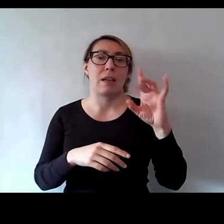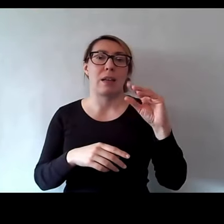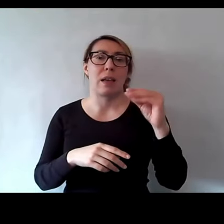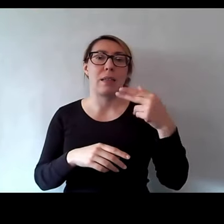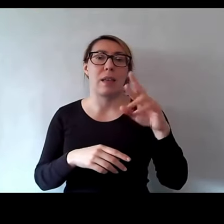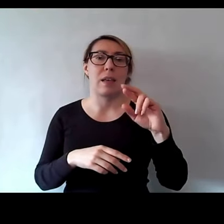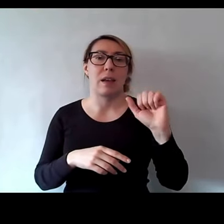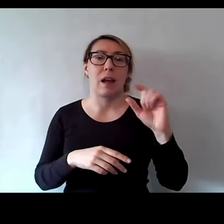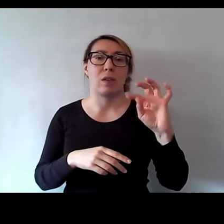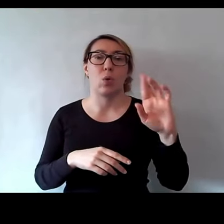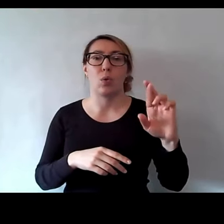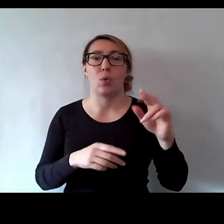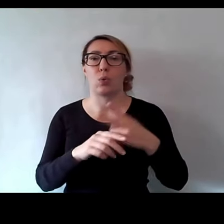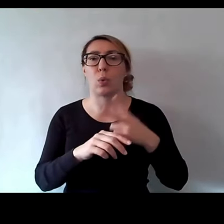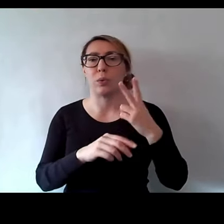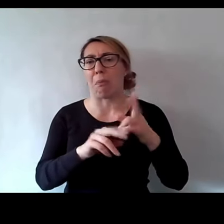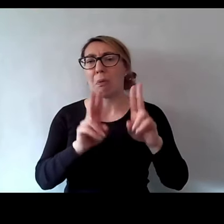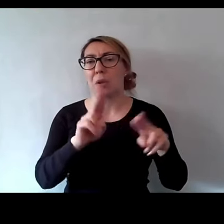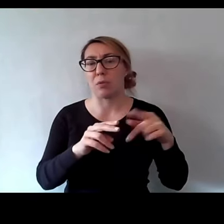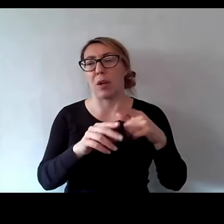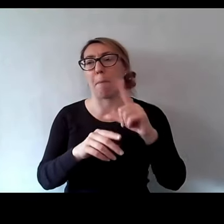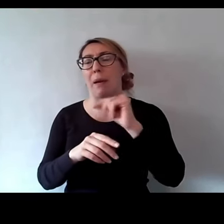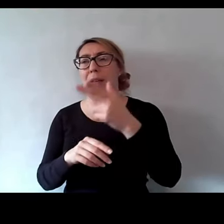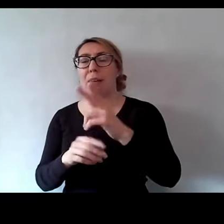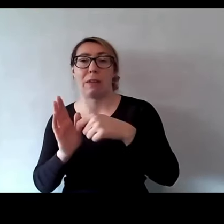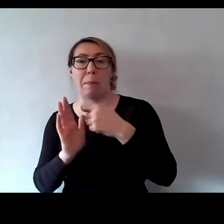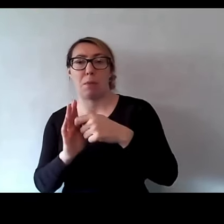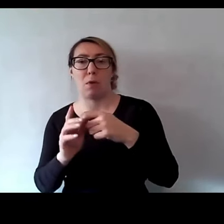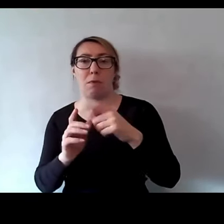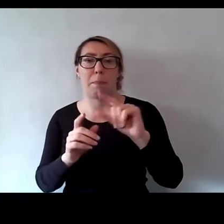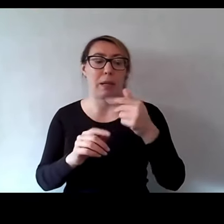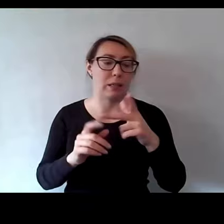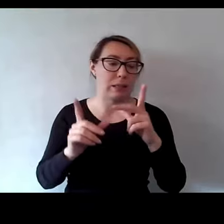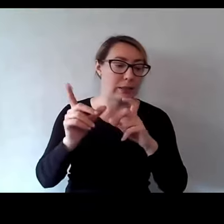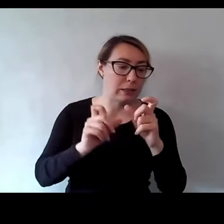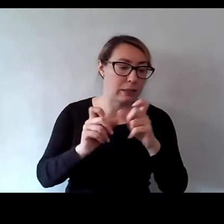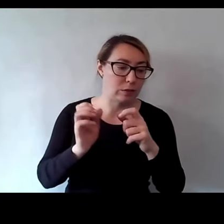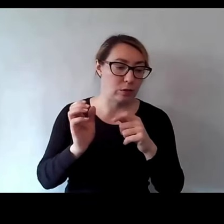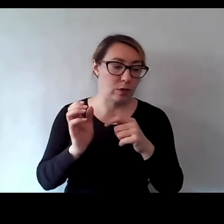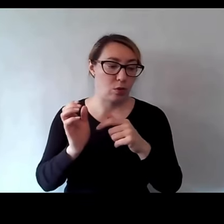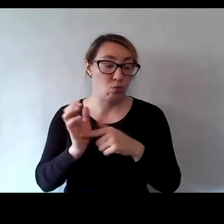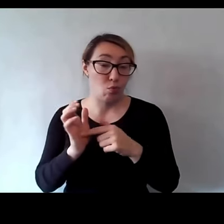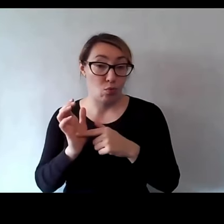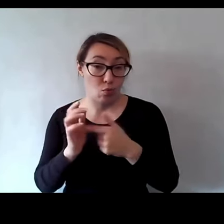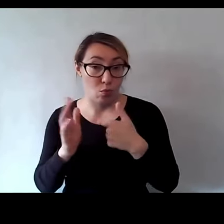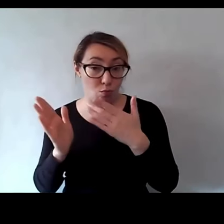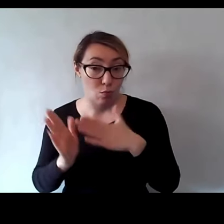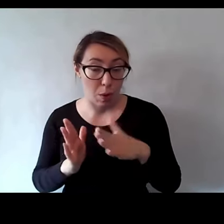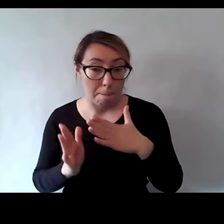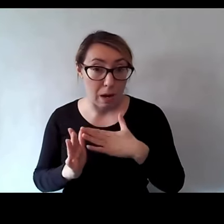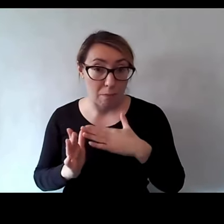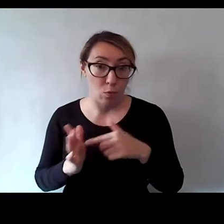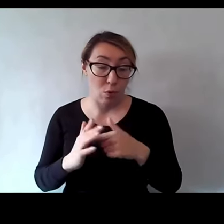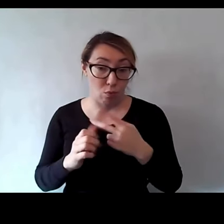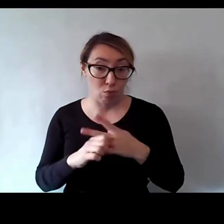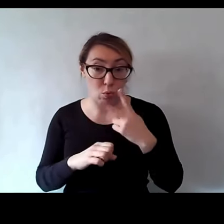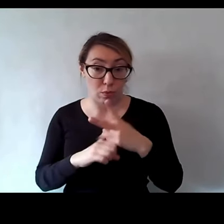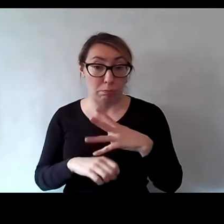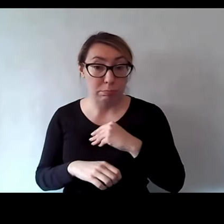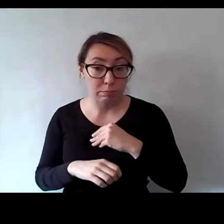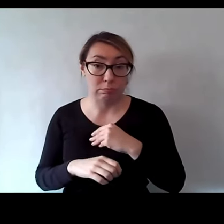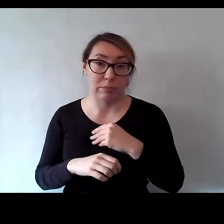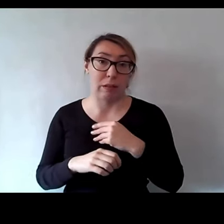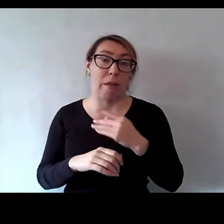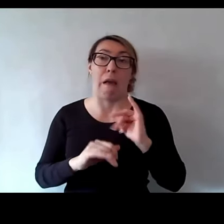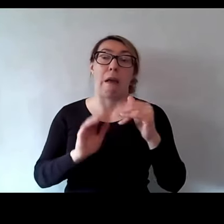filmowe, czy i te pliki ze zdjęciami, to co przygotowaliśmy, czy możemy to udostępniać, czy nie, na jakich